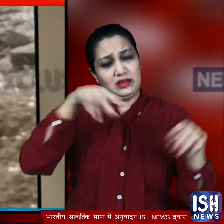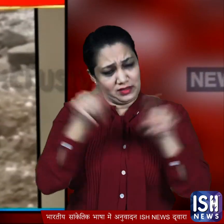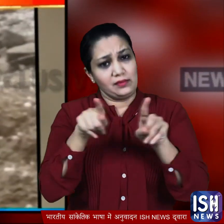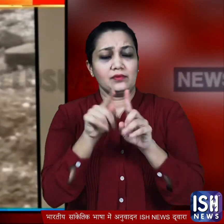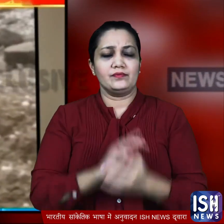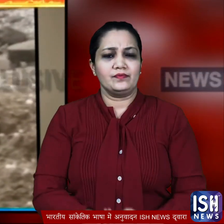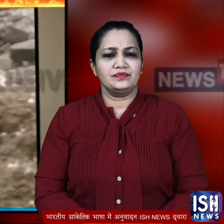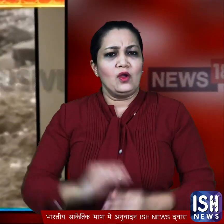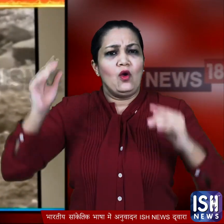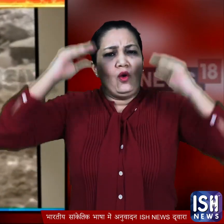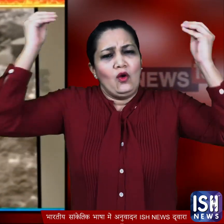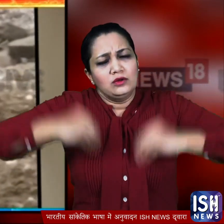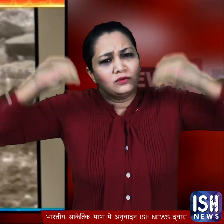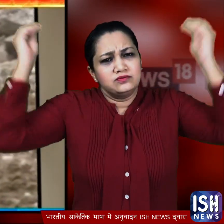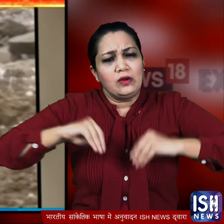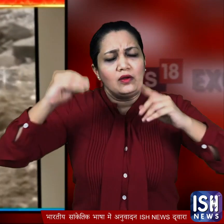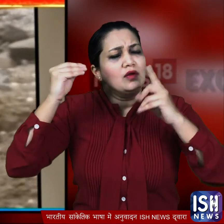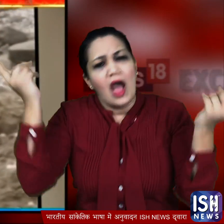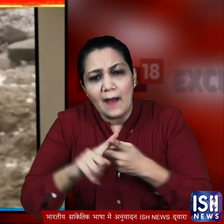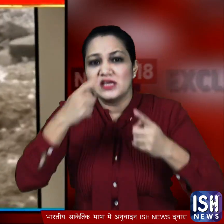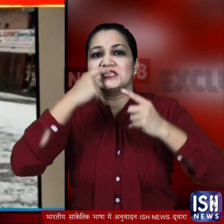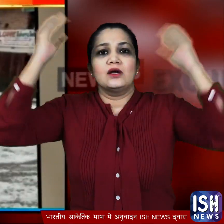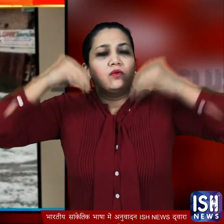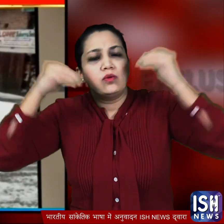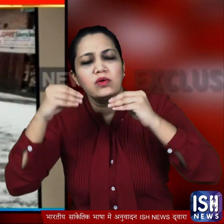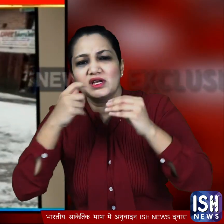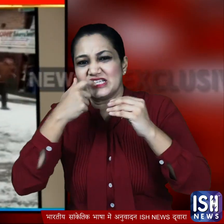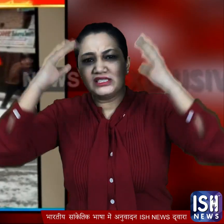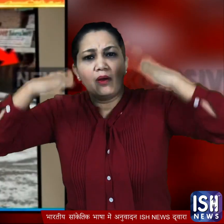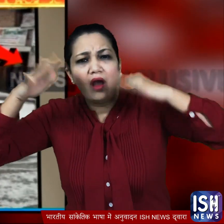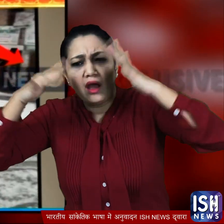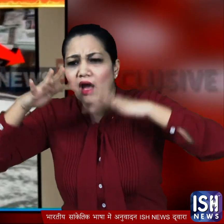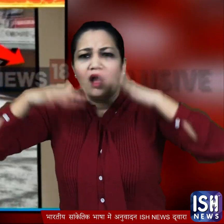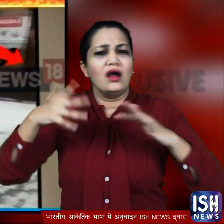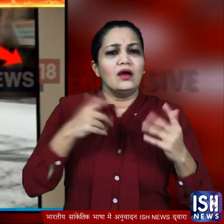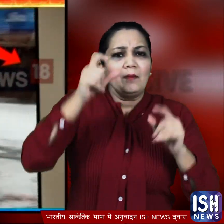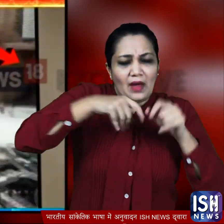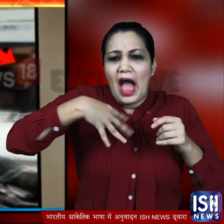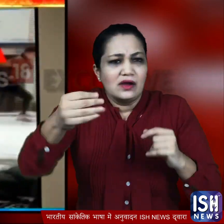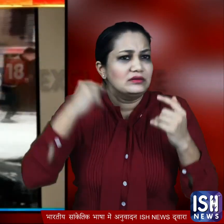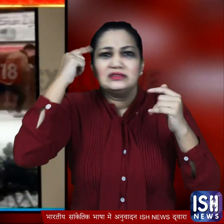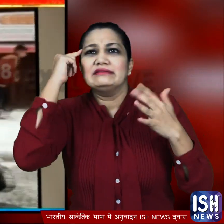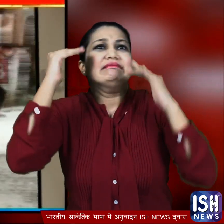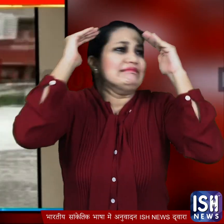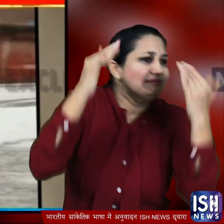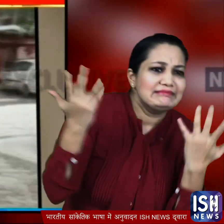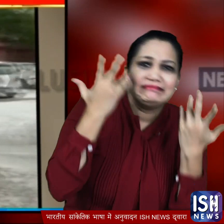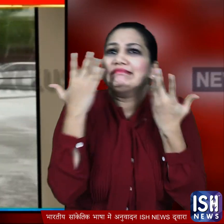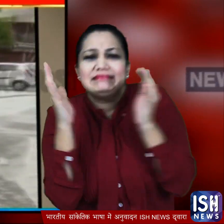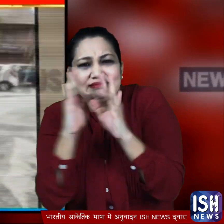जहां तेज बारिश के साथ अचानक ओले गिरने लगे इन हालात में घरों से बाहर मौजूद लोग समझ नहीं पाए कि वो सिर्च छिपाने के लिए कहां जाएं